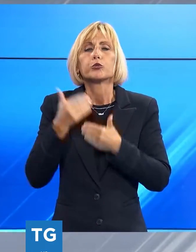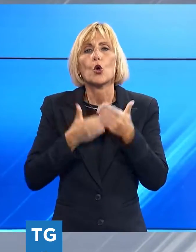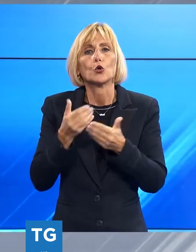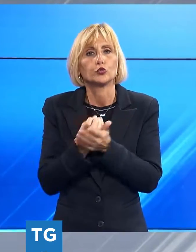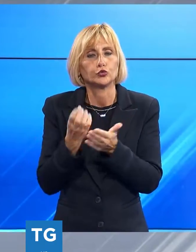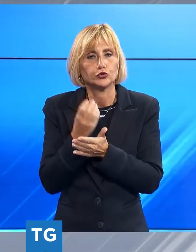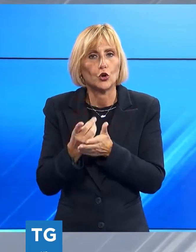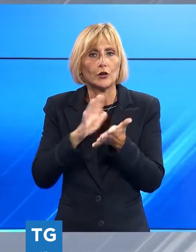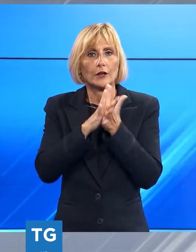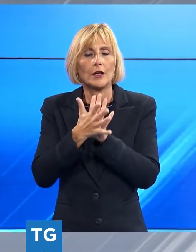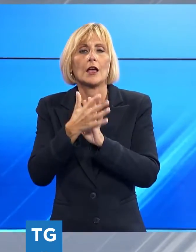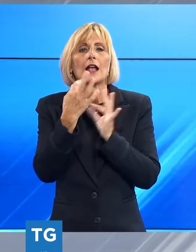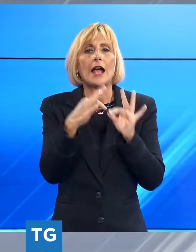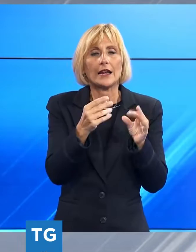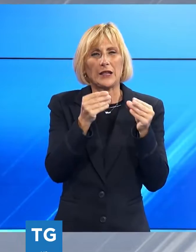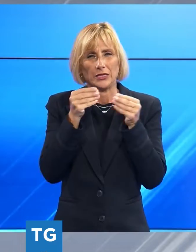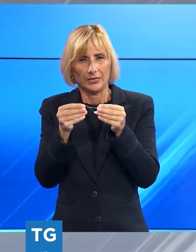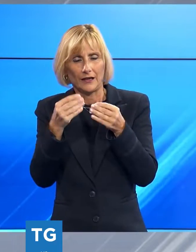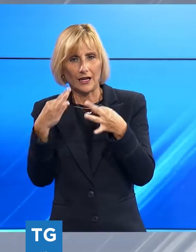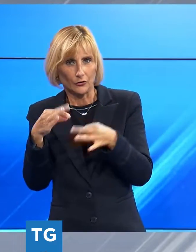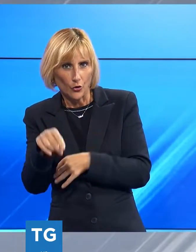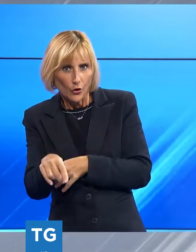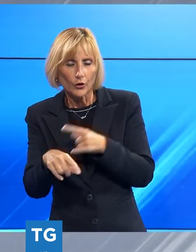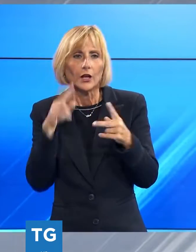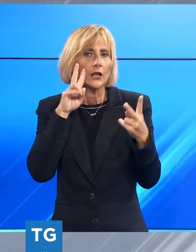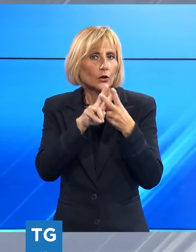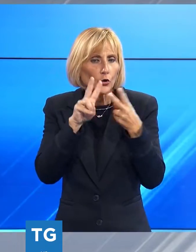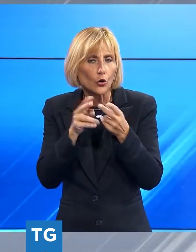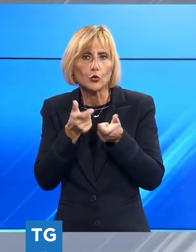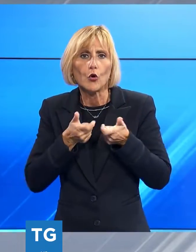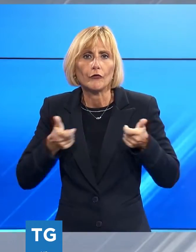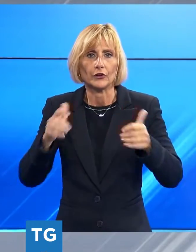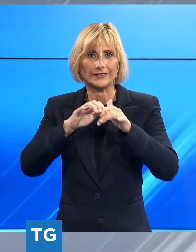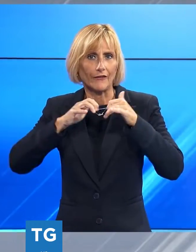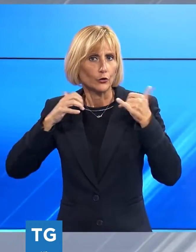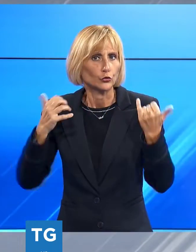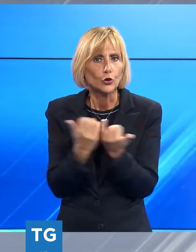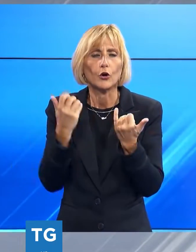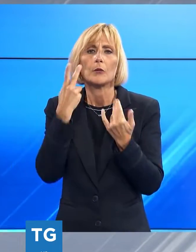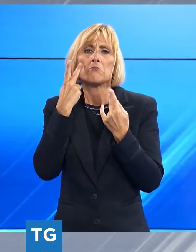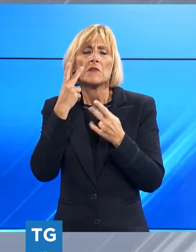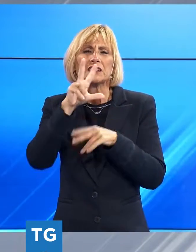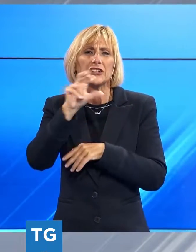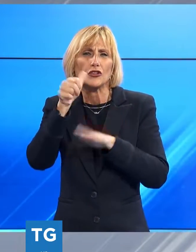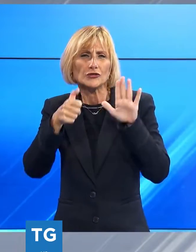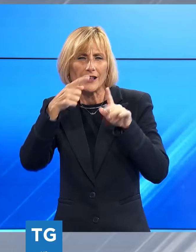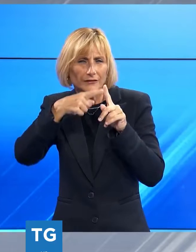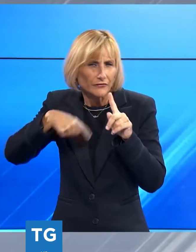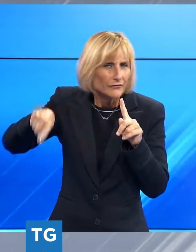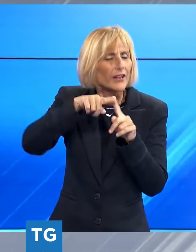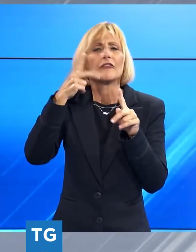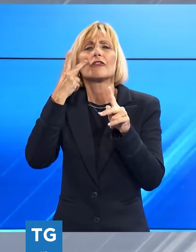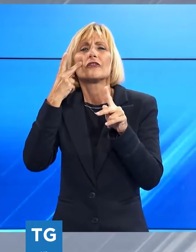della carta e del cartone, ma anche incontri, convegni e tavole rotonde per una panoramica a 360 gradi del settore